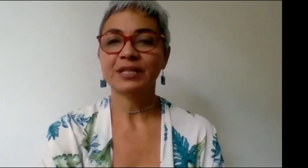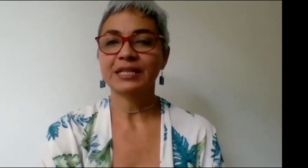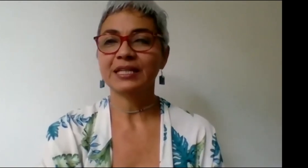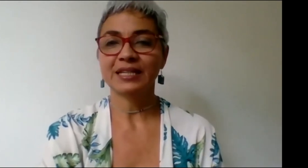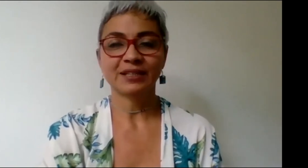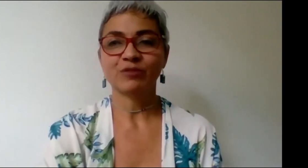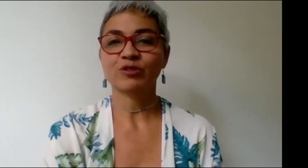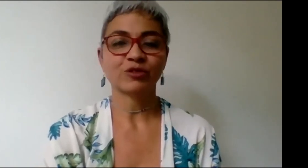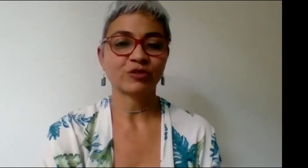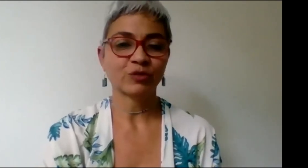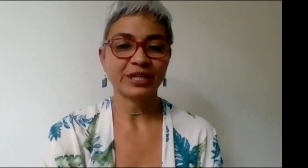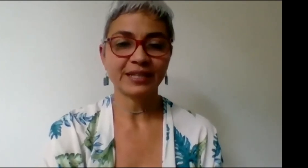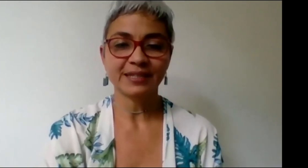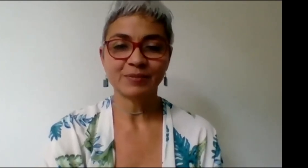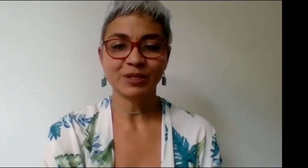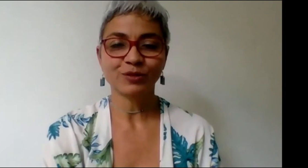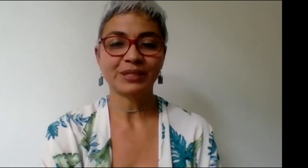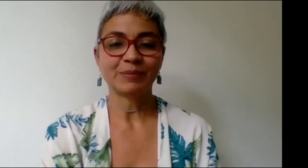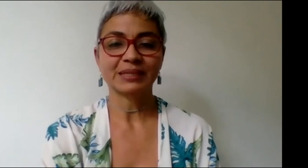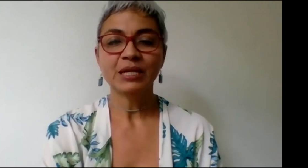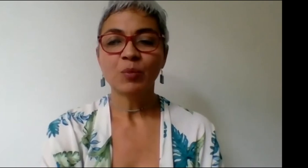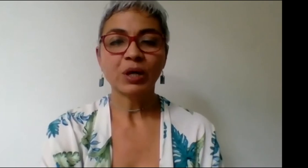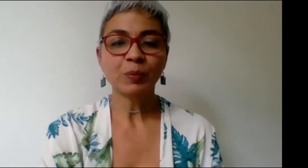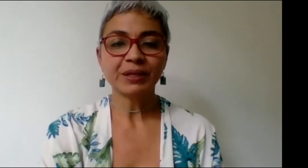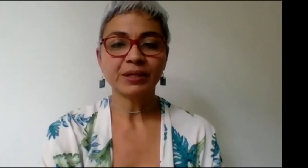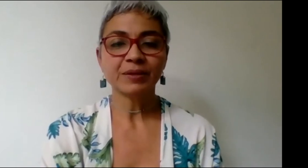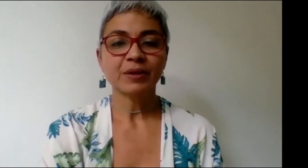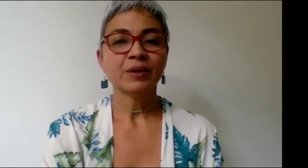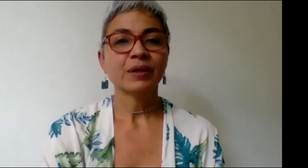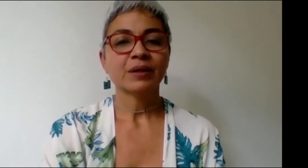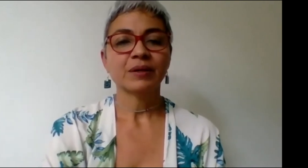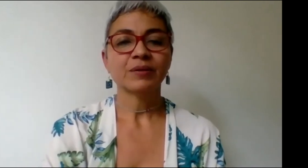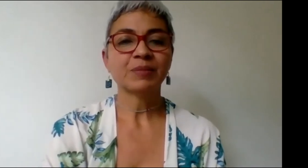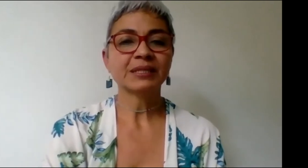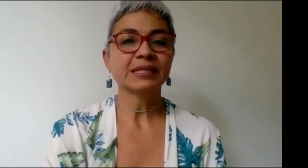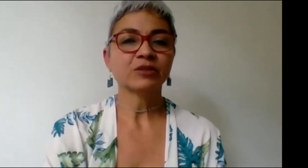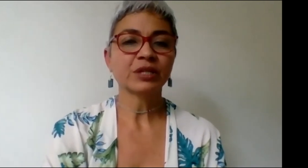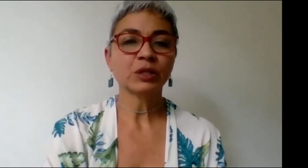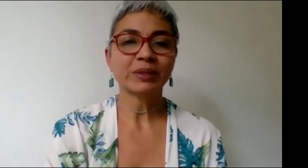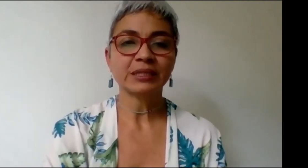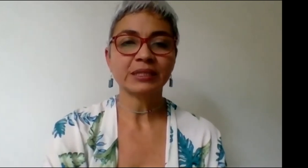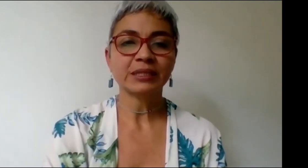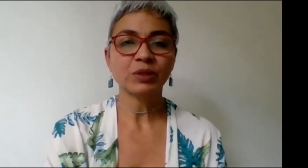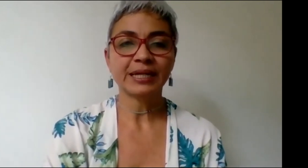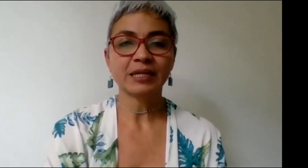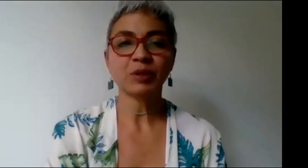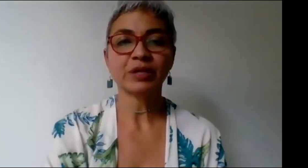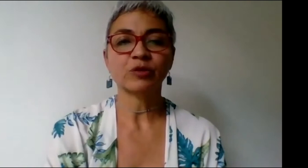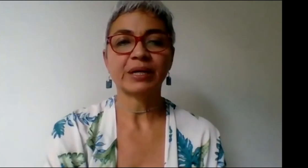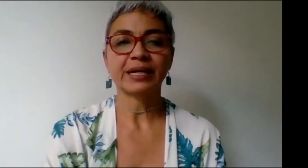tener aquí a nuestros estudiantes, amigos y demás. Voy a compartir una presentación que no va a ser muy larga, pero que nos va